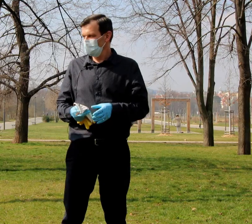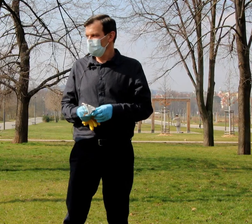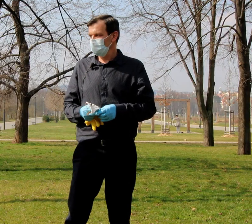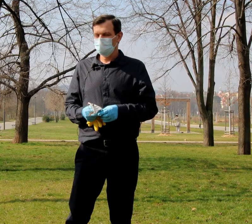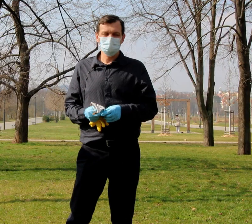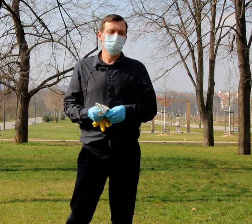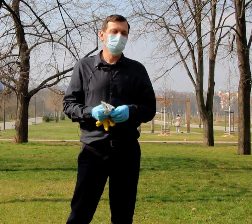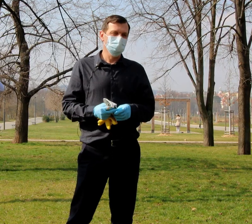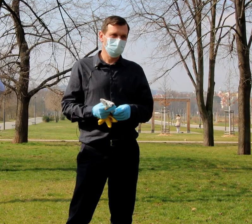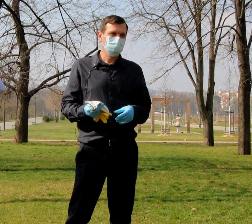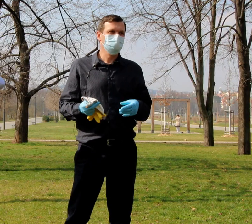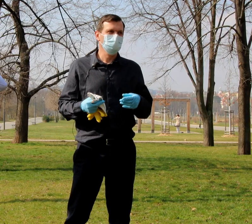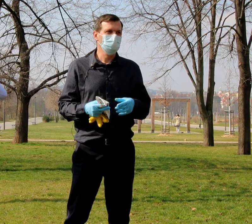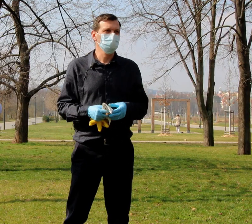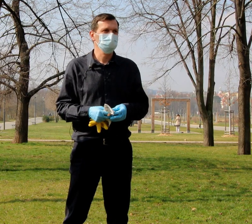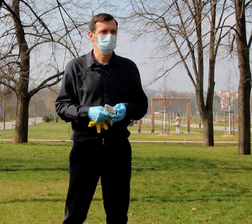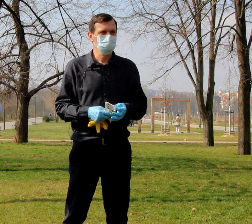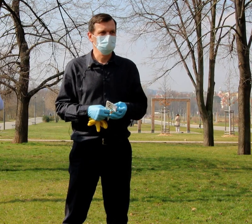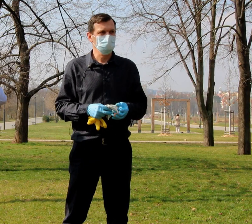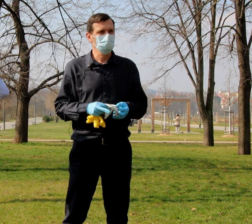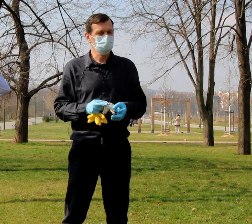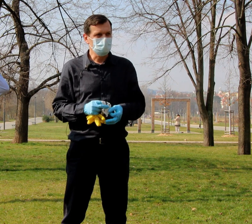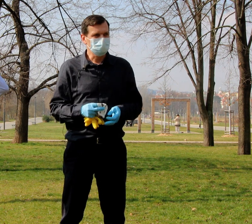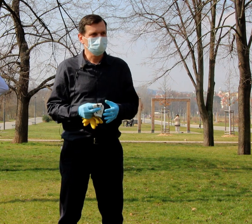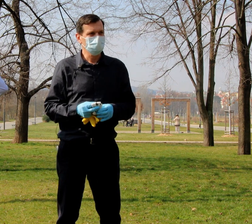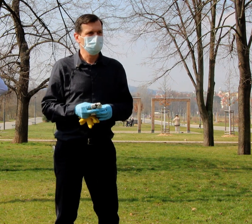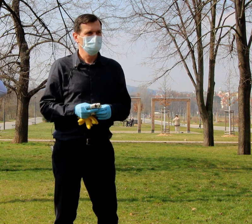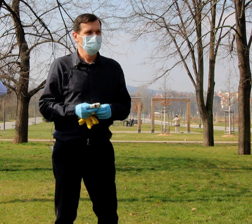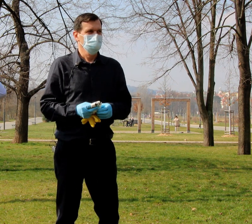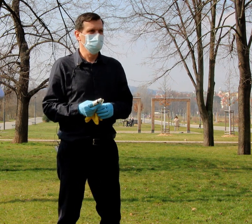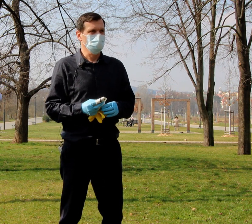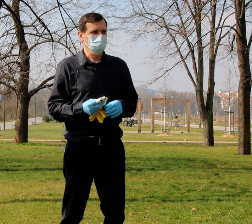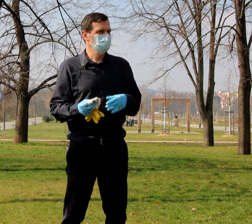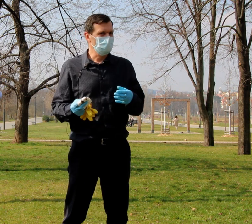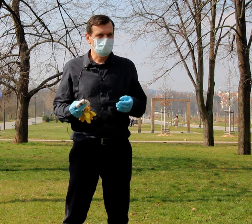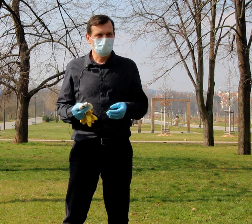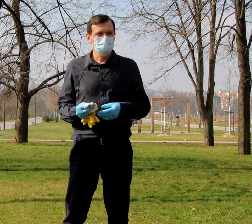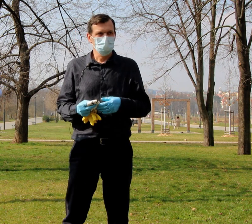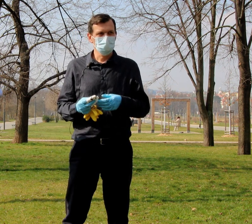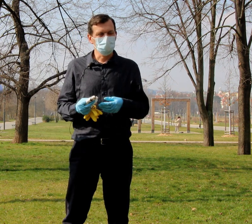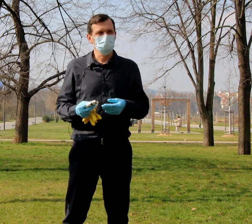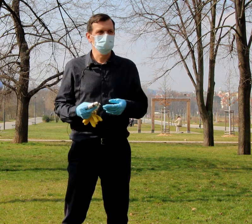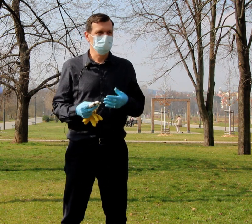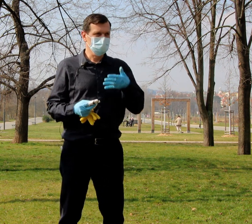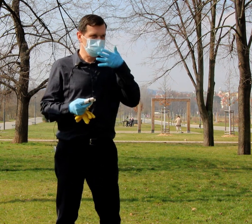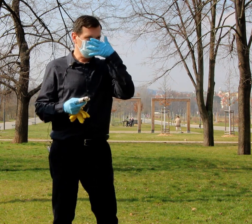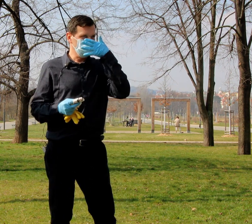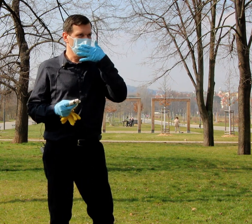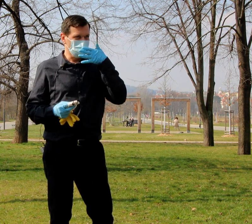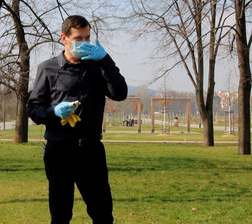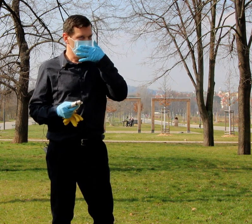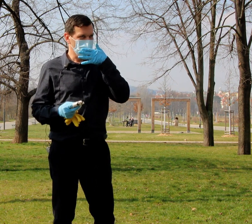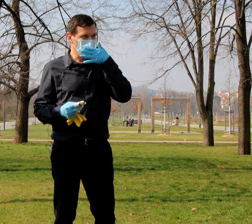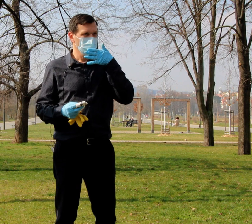samozřejmě můžete mít i improvizované prostředky, jako je šátek nebo šála, ale jde o to, abyste měli